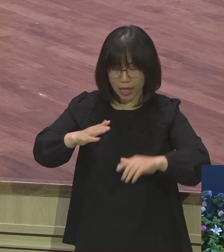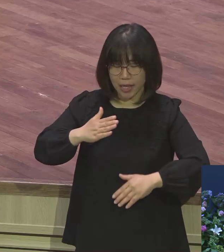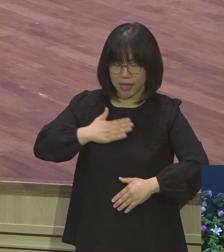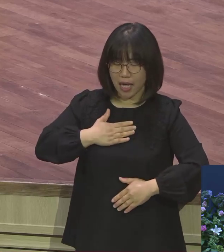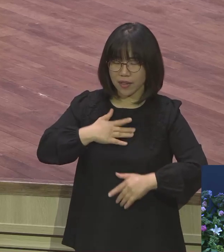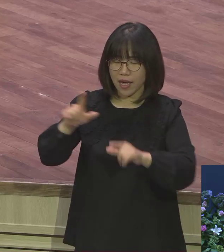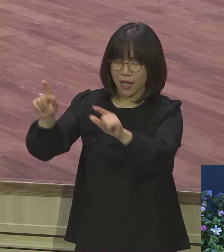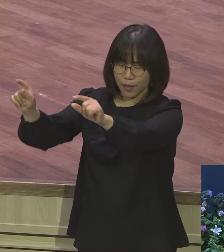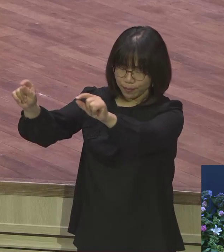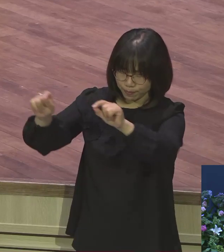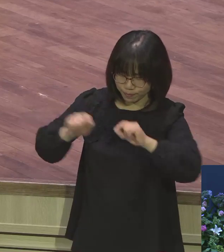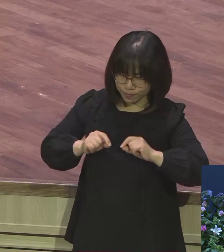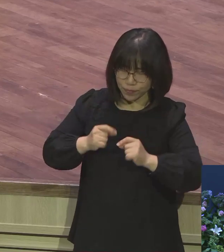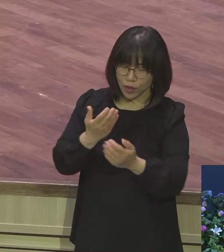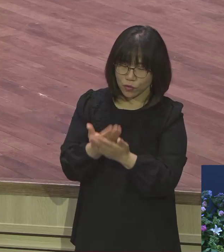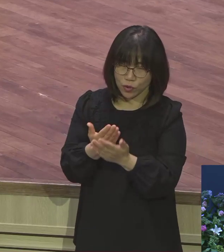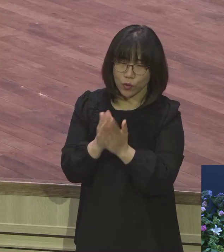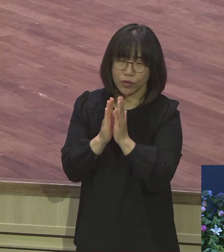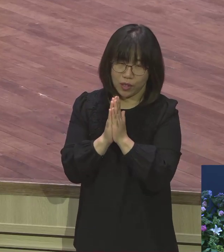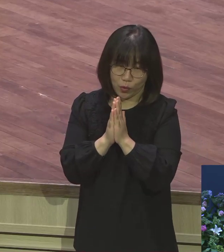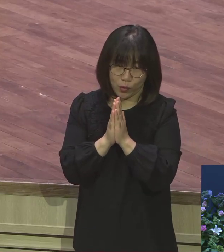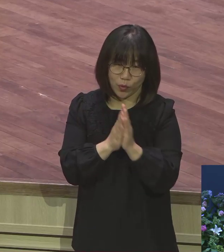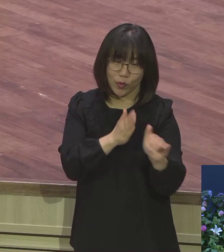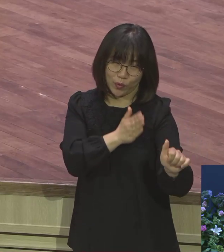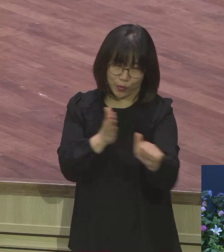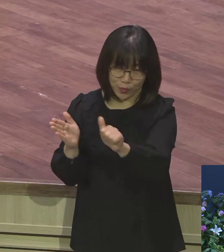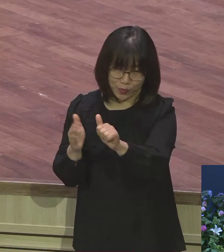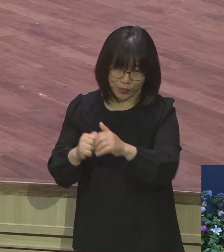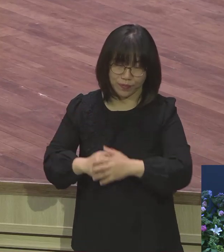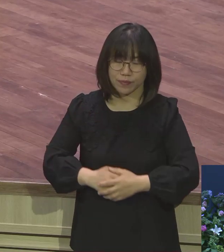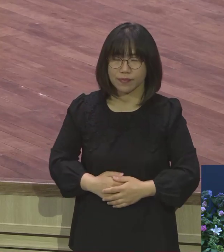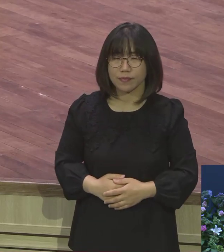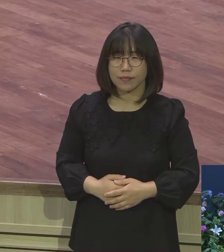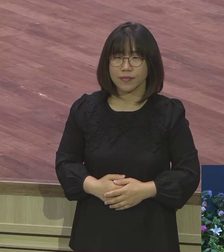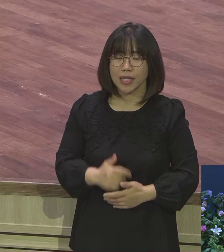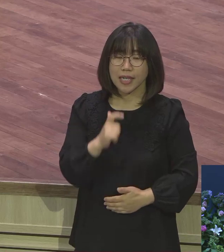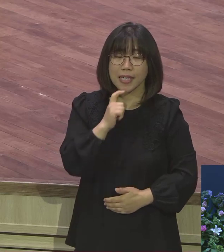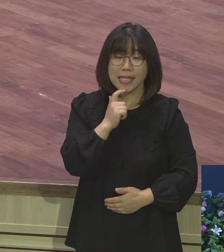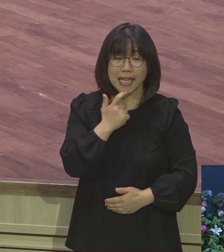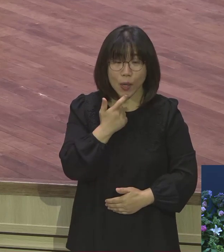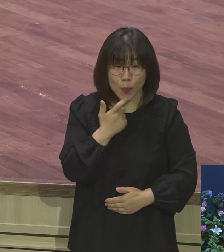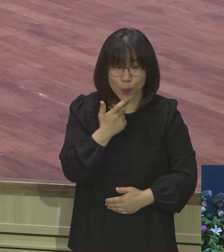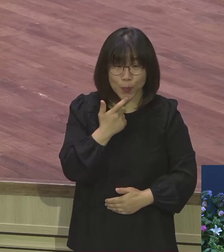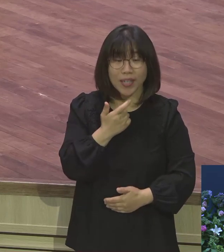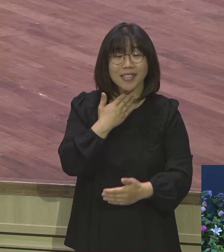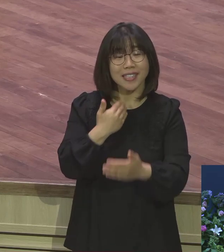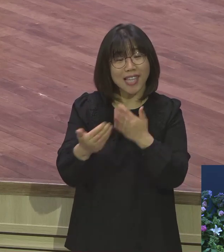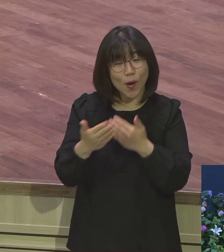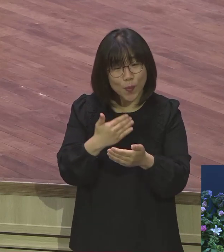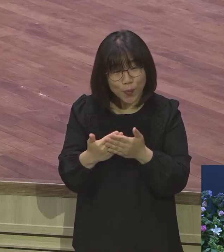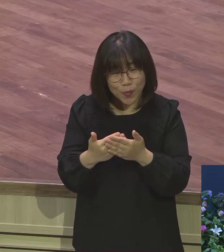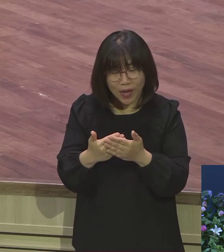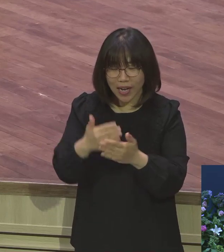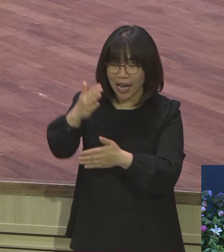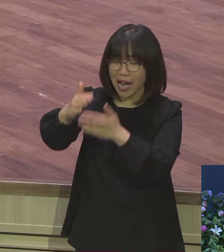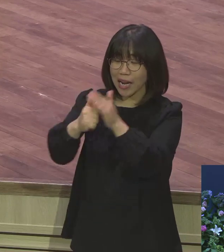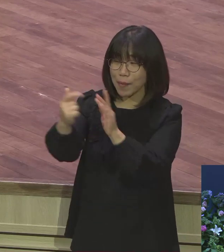조합사사 오늘 밤에 기도 제목 잡으시기 바랍니다. 야곱이 처음한 그 하나님 만난 이 처음이